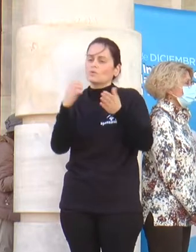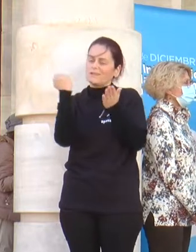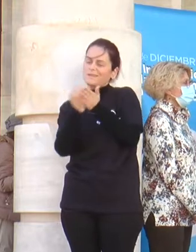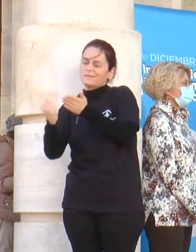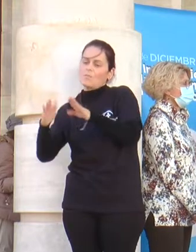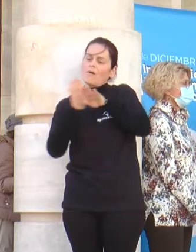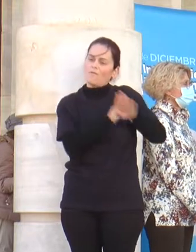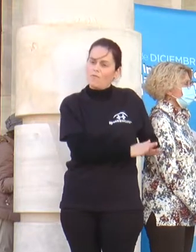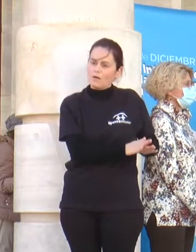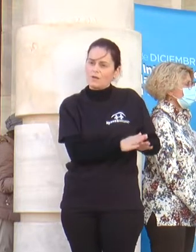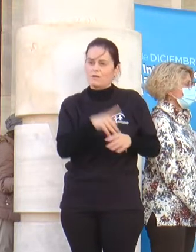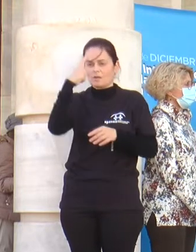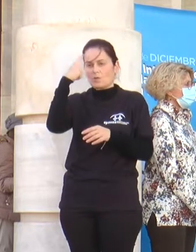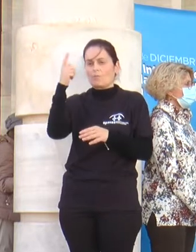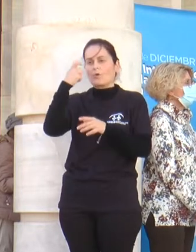personas con problemas de salud mental.